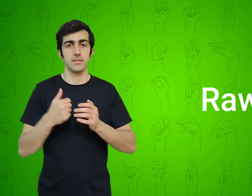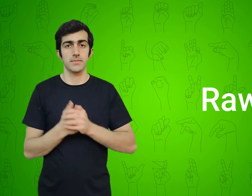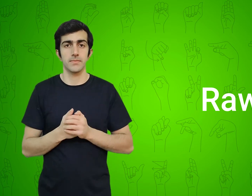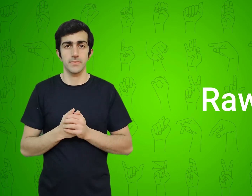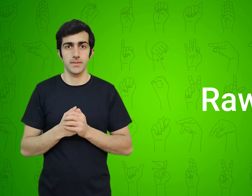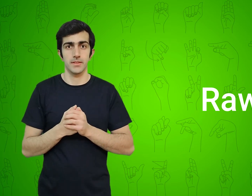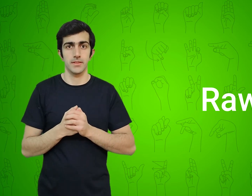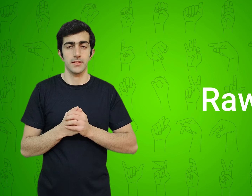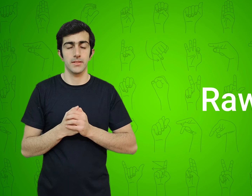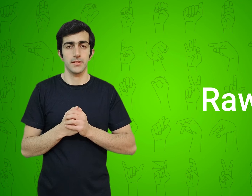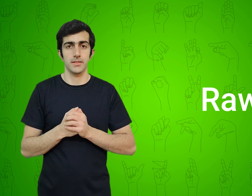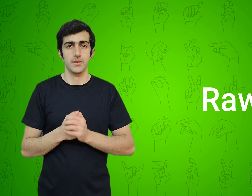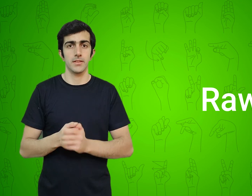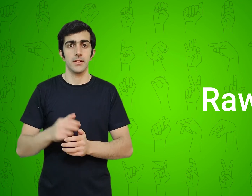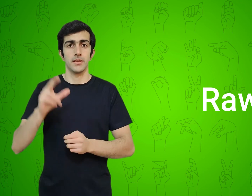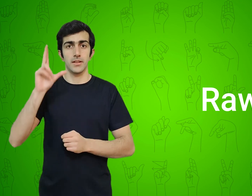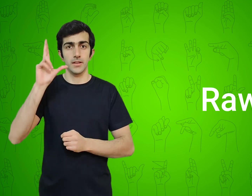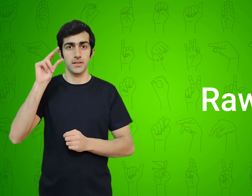झाल झाल